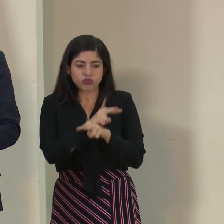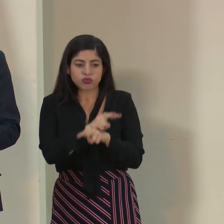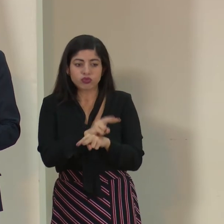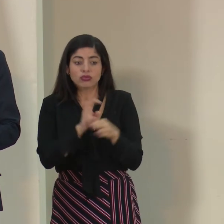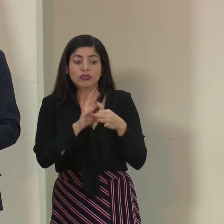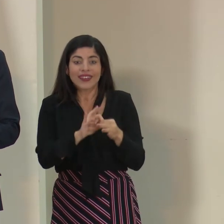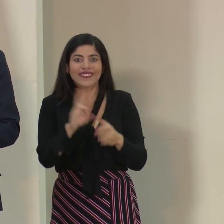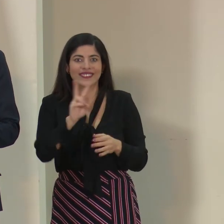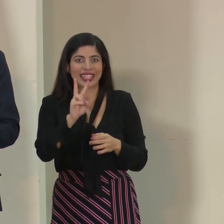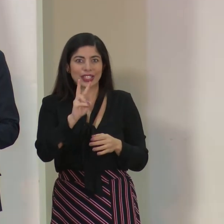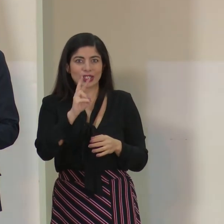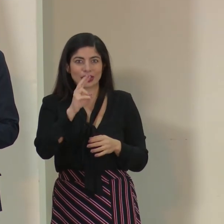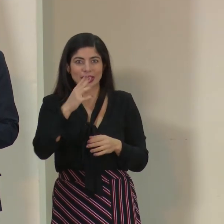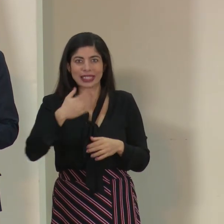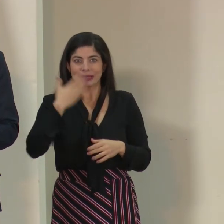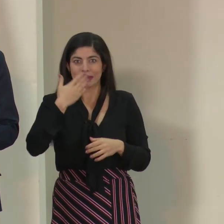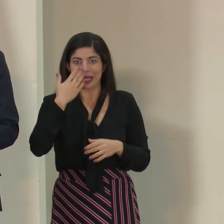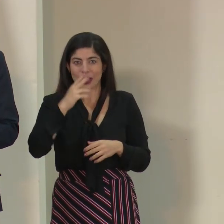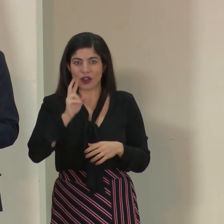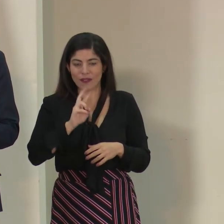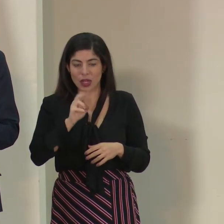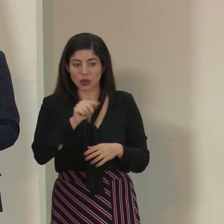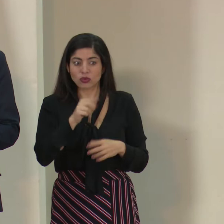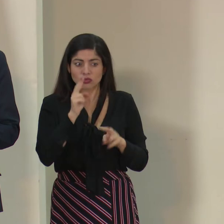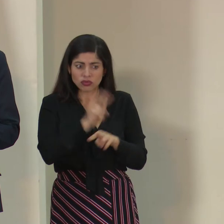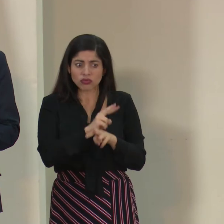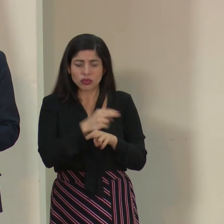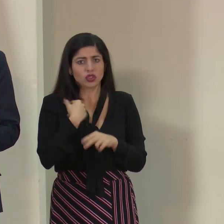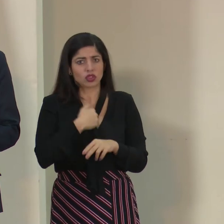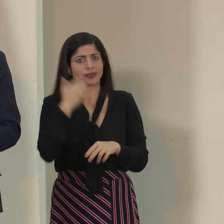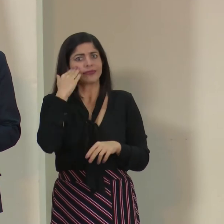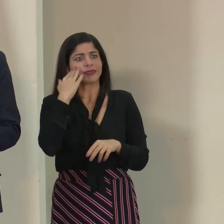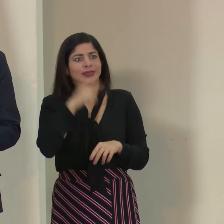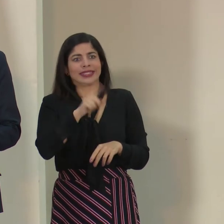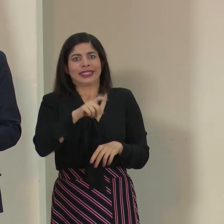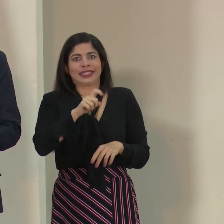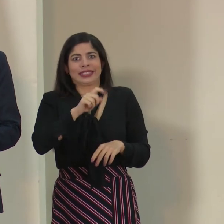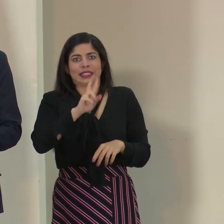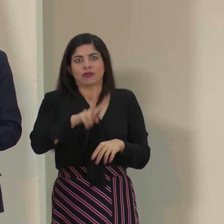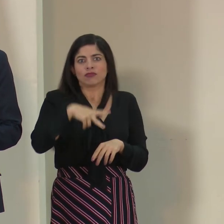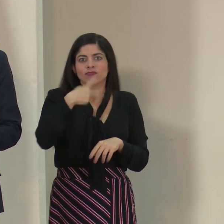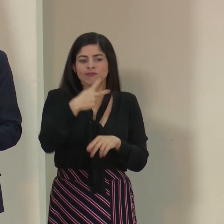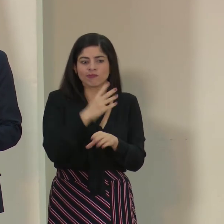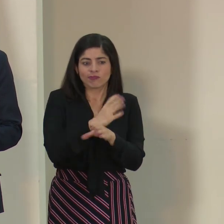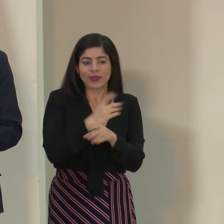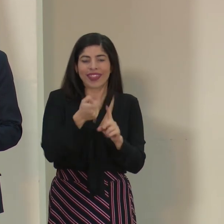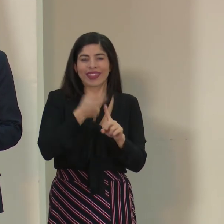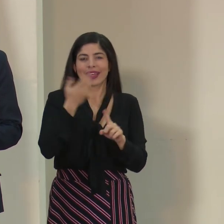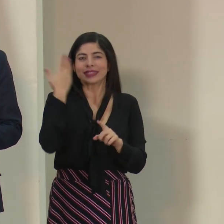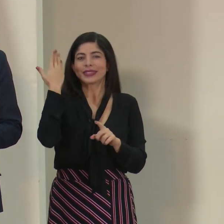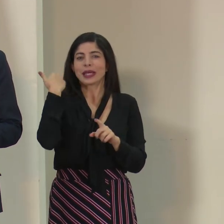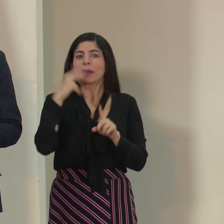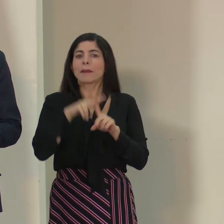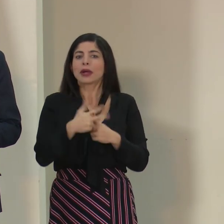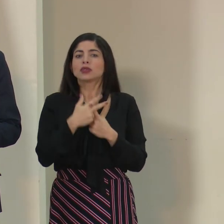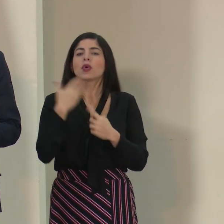respiratorios, que justamente vimos que era necesario fortalecerlo desde que tuvimos la influenza